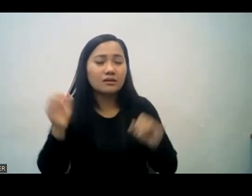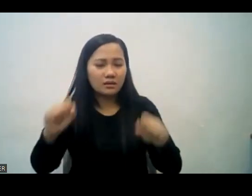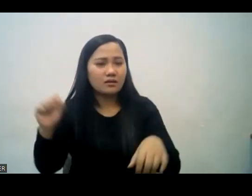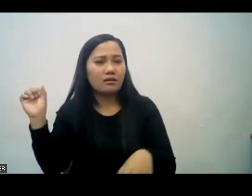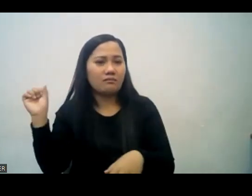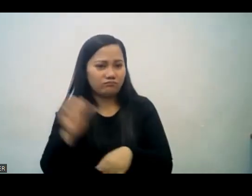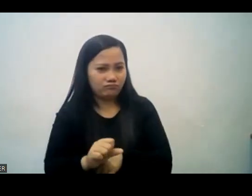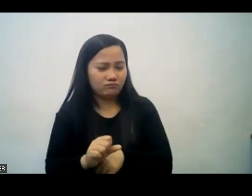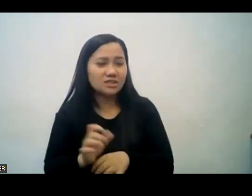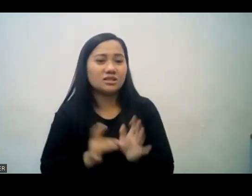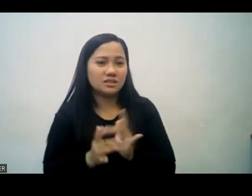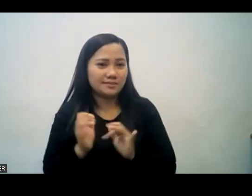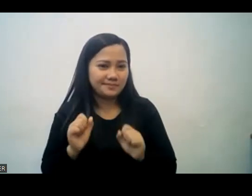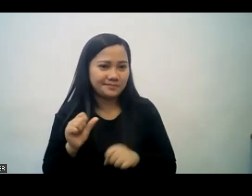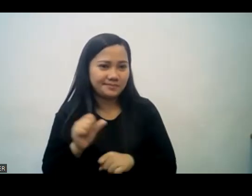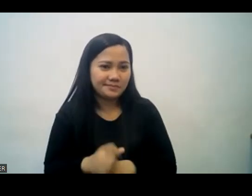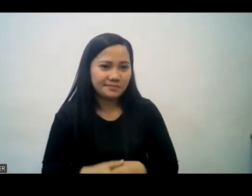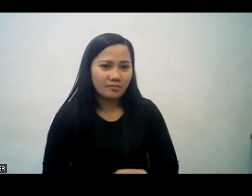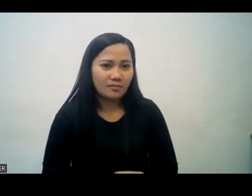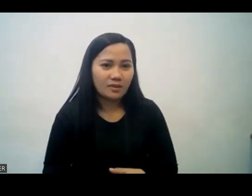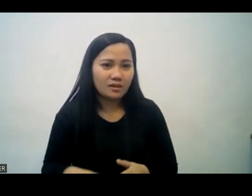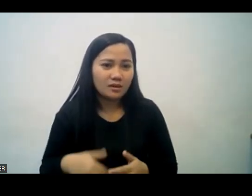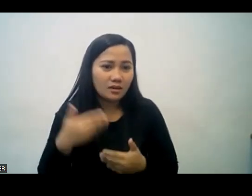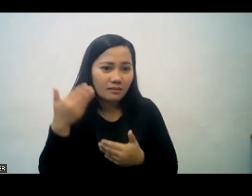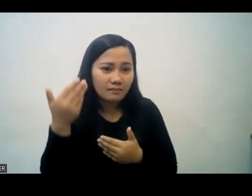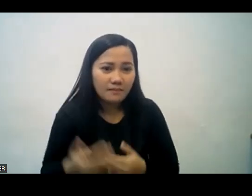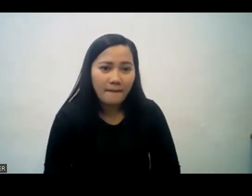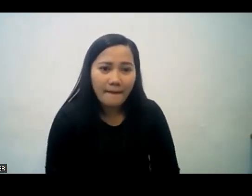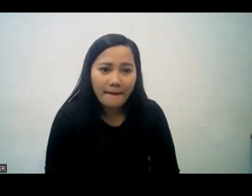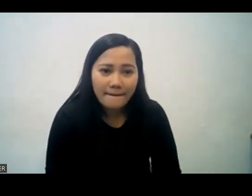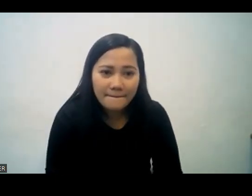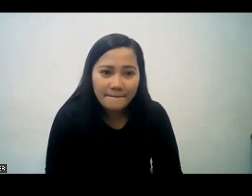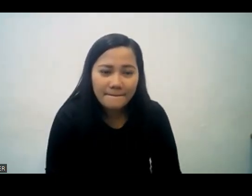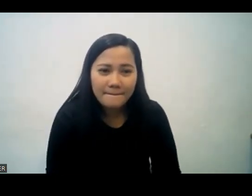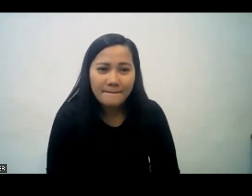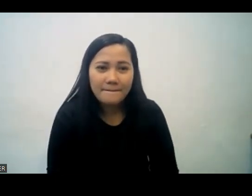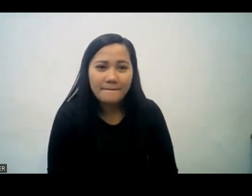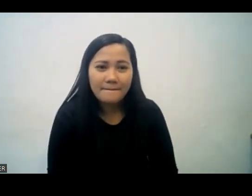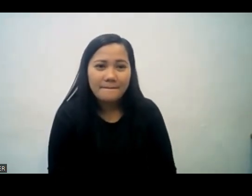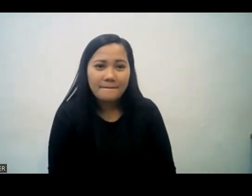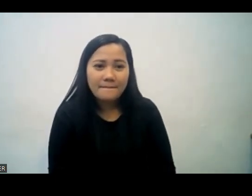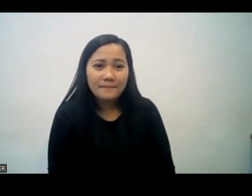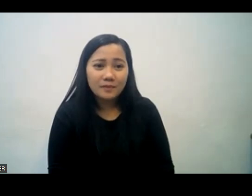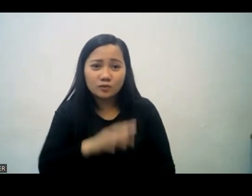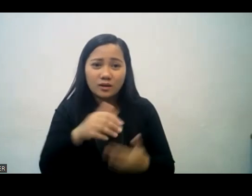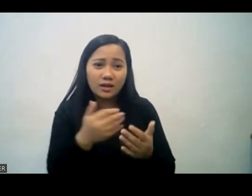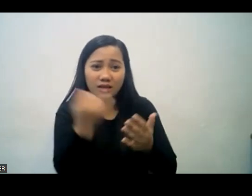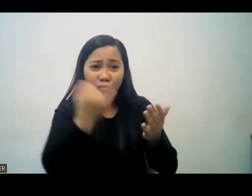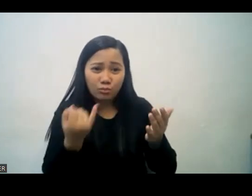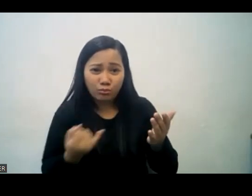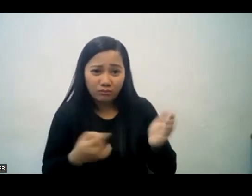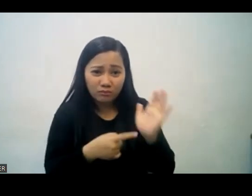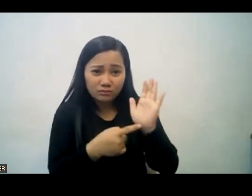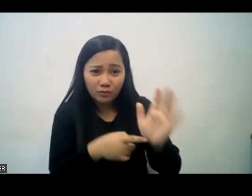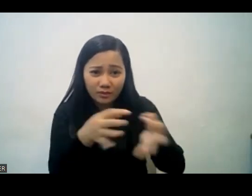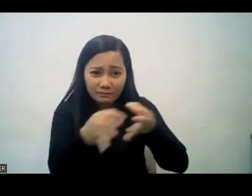after six months the foundational teaching climaxed was applied to the door post to escape death in egypt like the